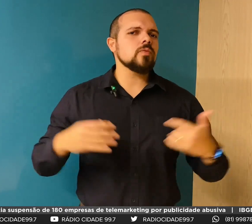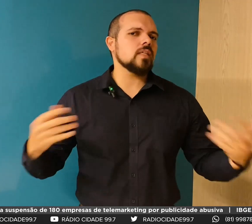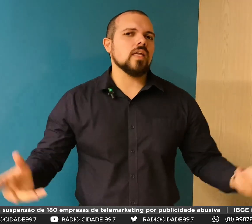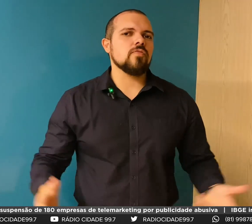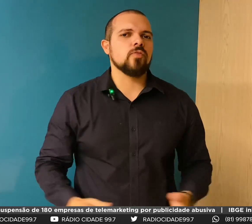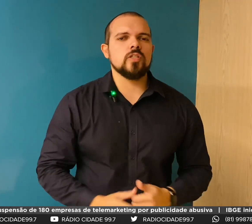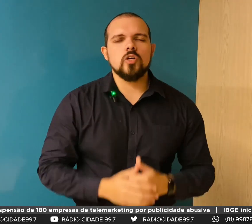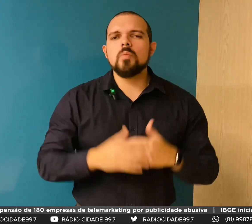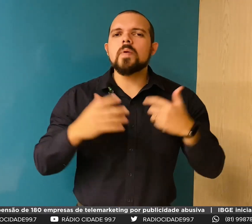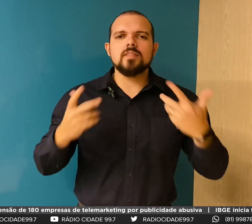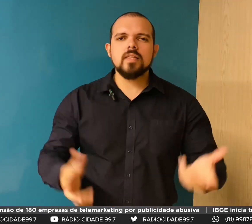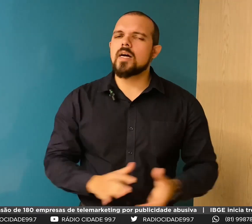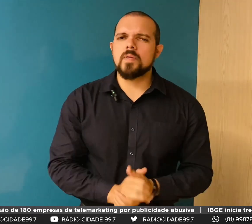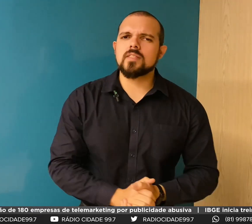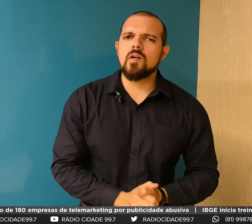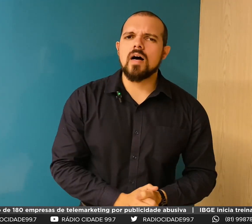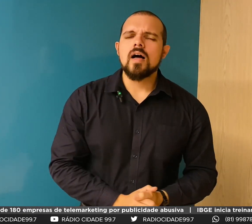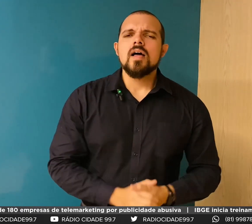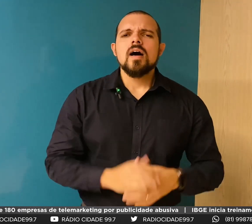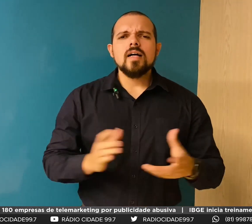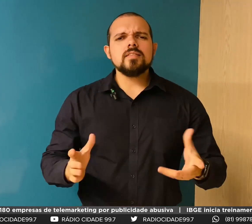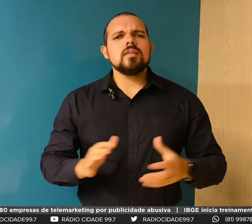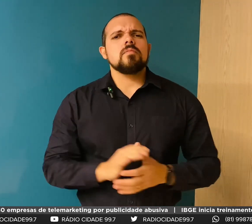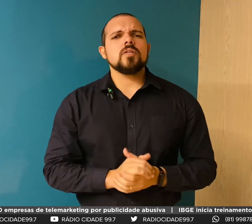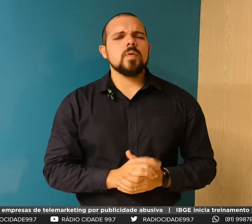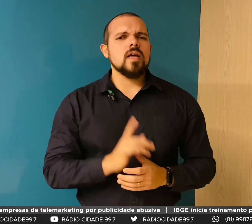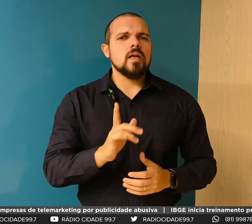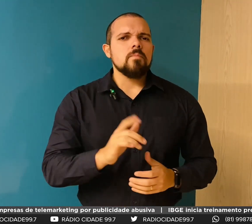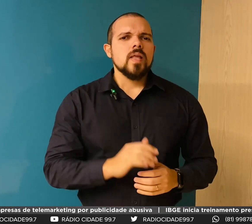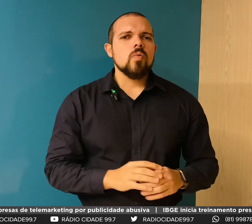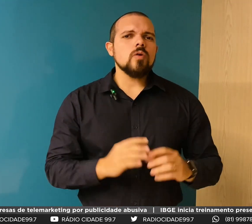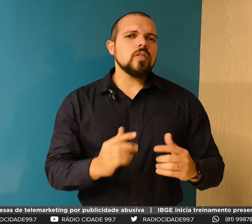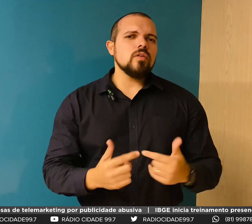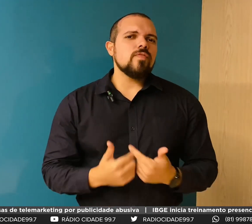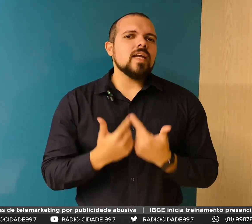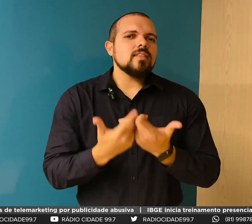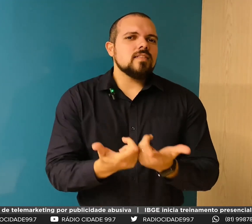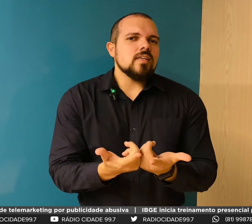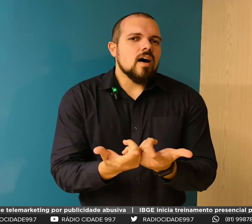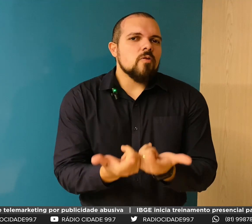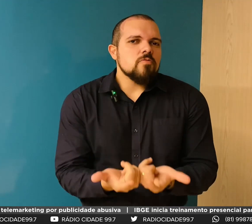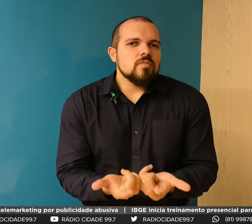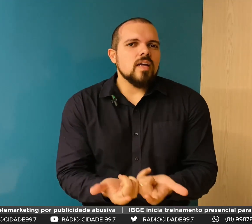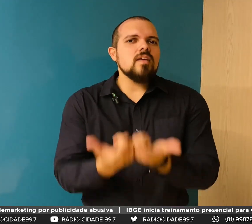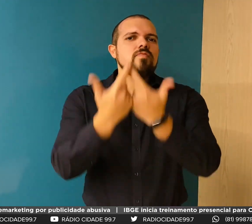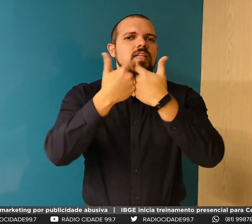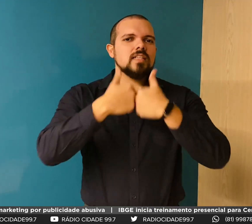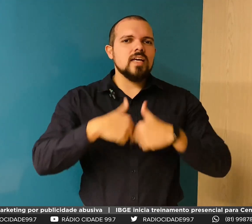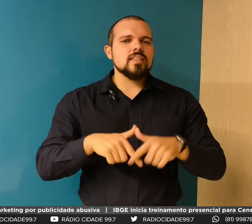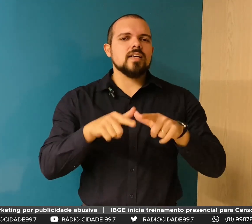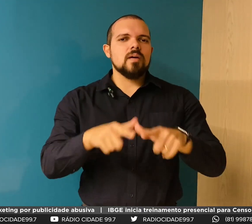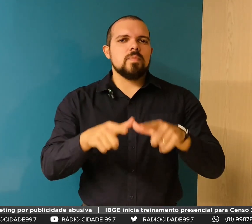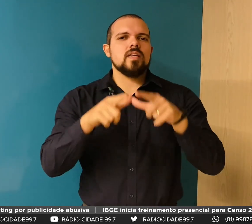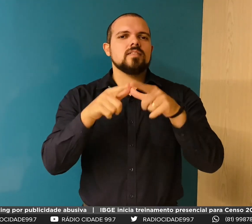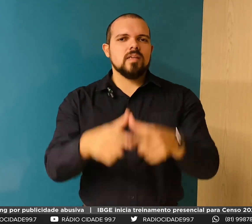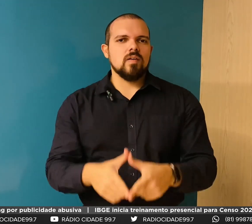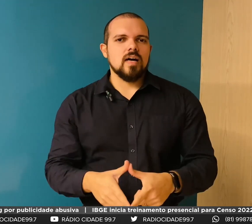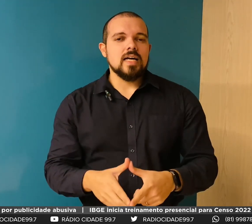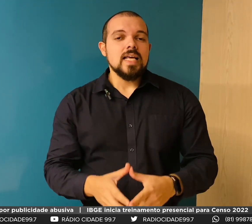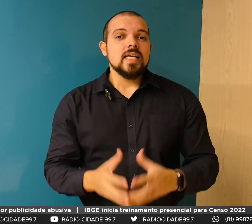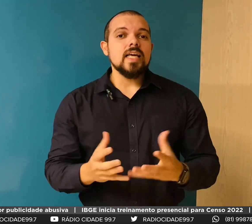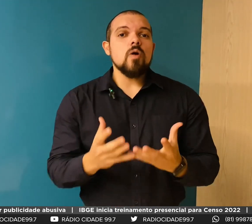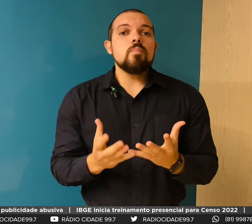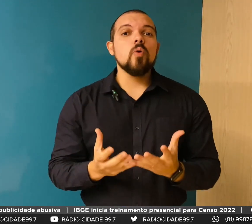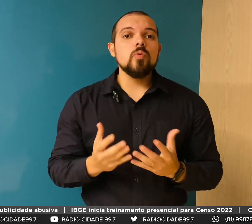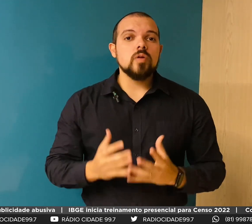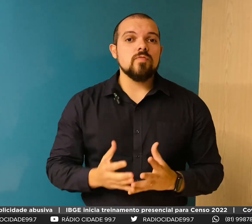Ah, Edgar, todo mundo tem telefone. Todo mundo precisa de capinha de celular. Assim, mas espera aí. Qual é teu diferencial em vender essa capinha de